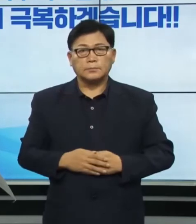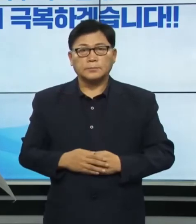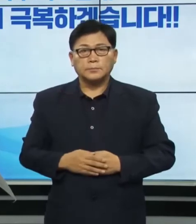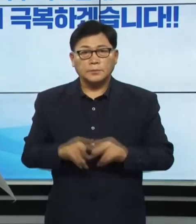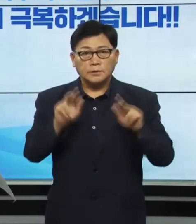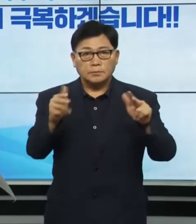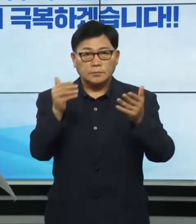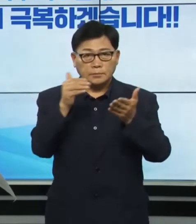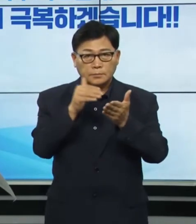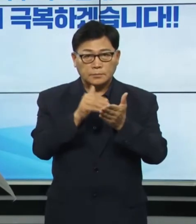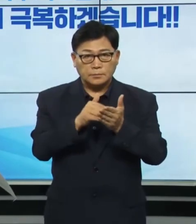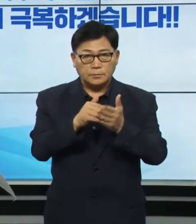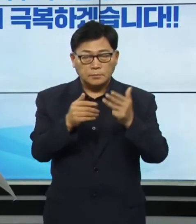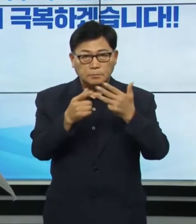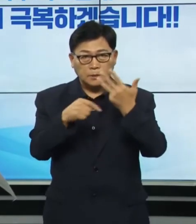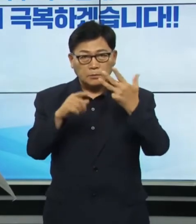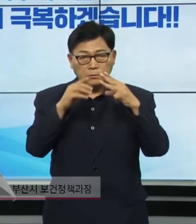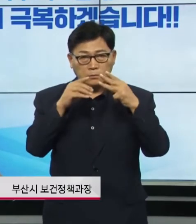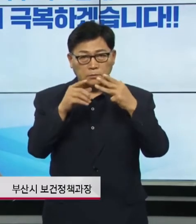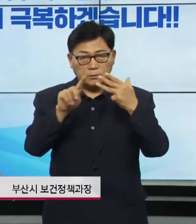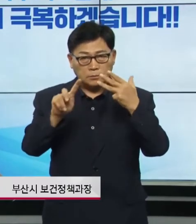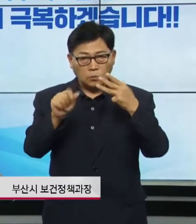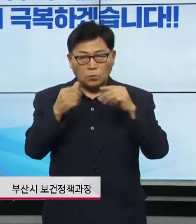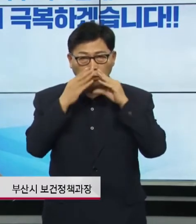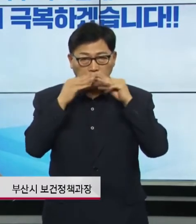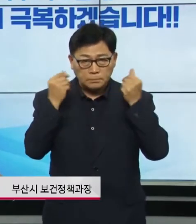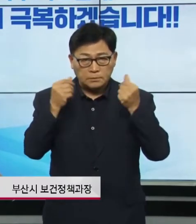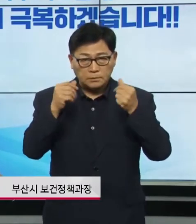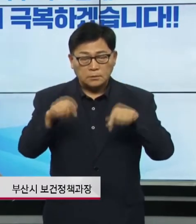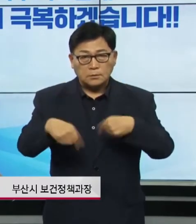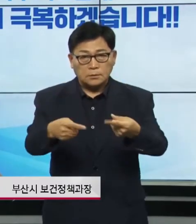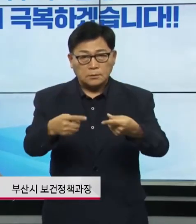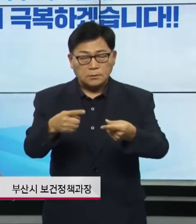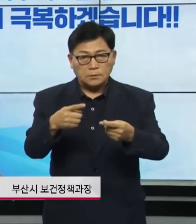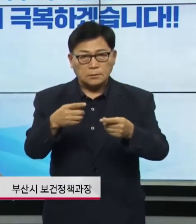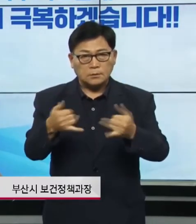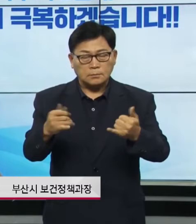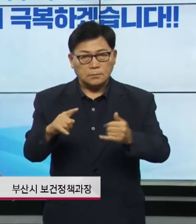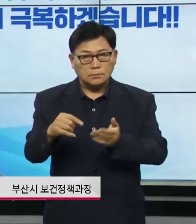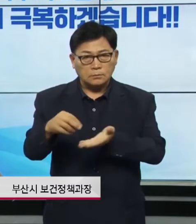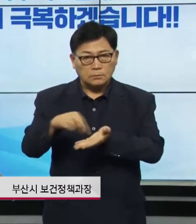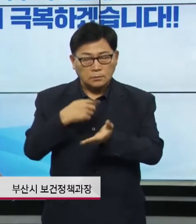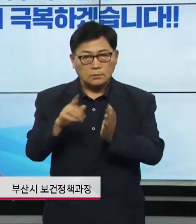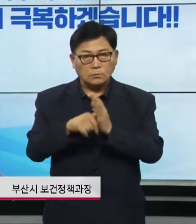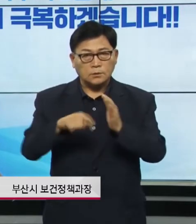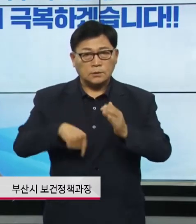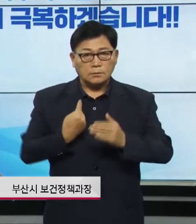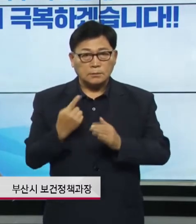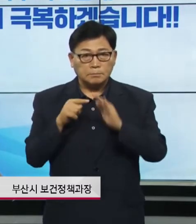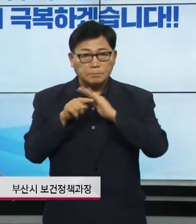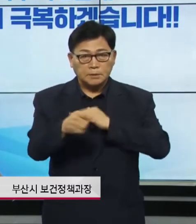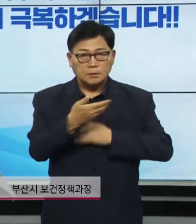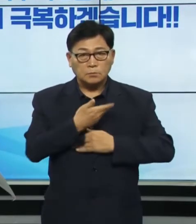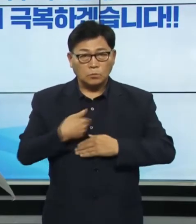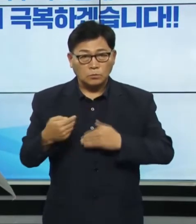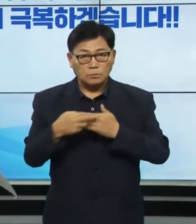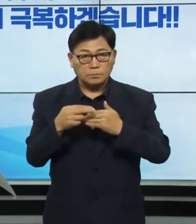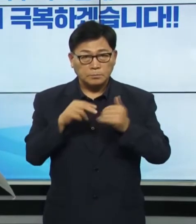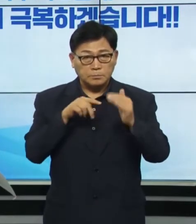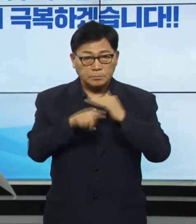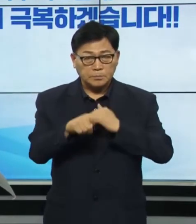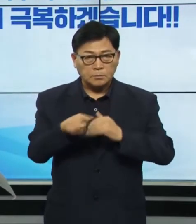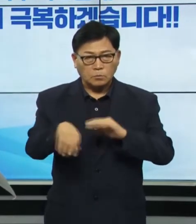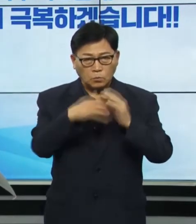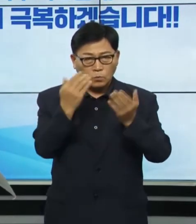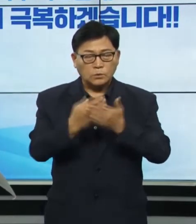8.15 집회 참가자로 통보되신 분과 자발적으로 보건소를 방문하신 분 등